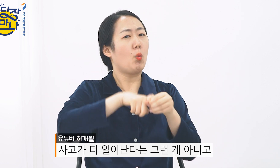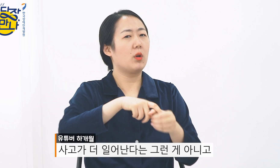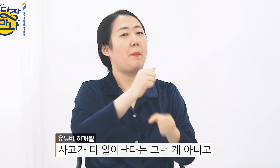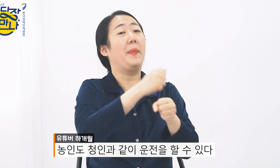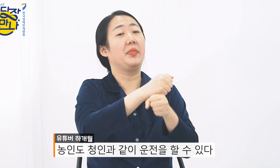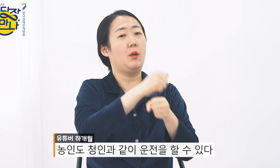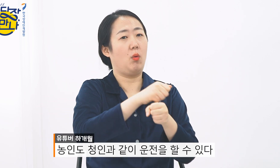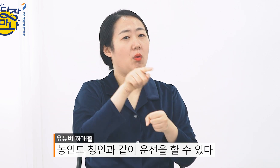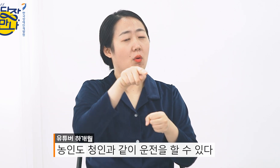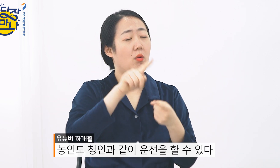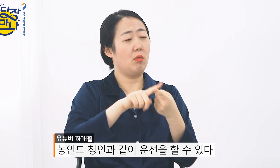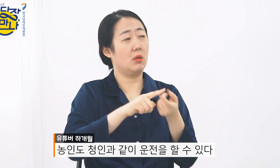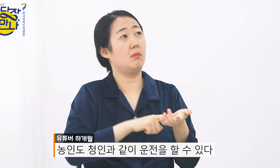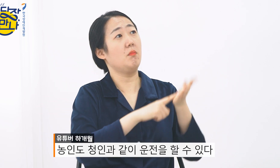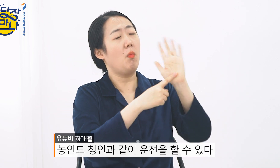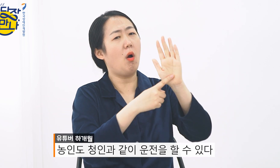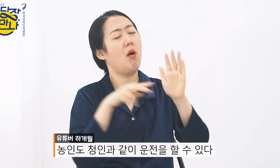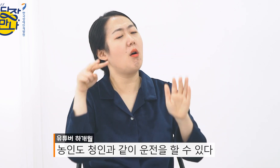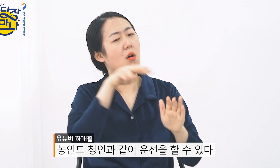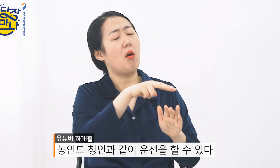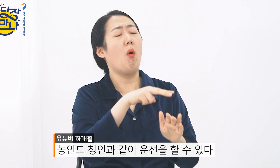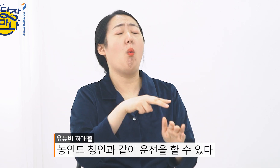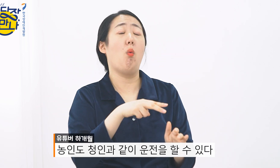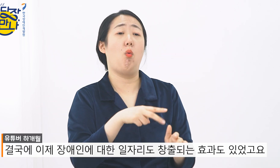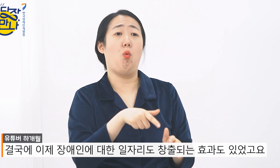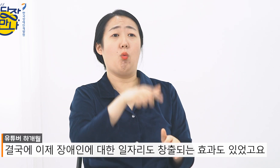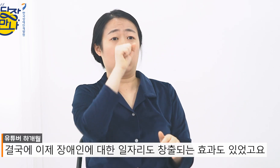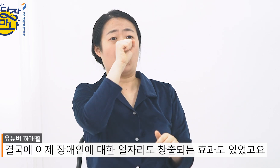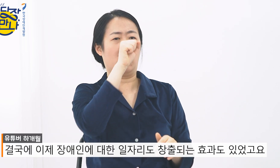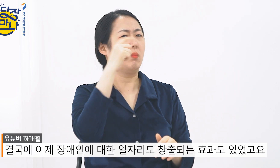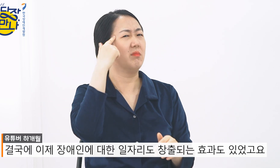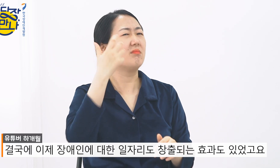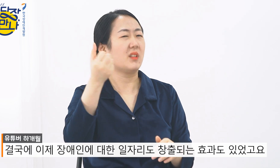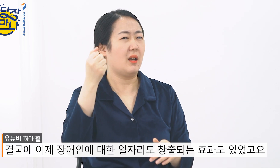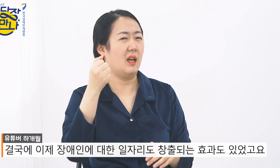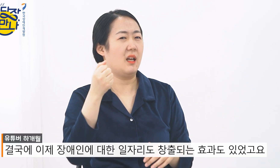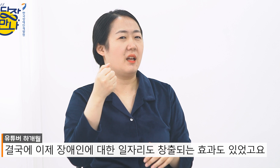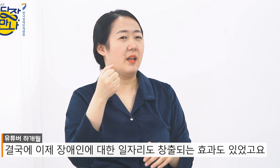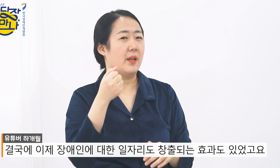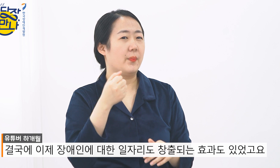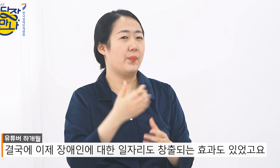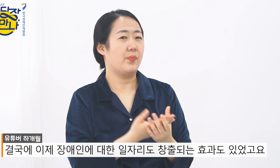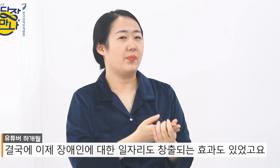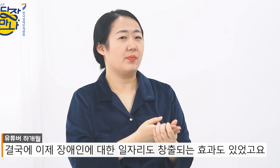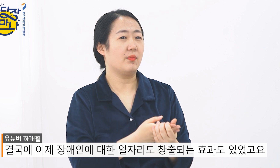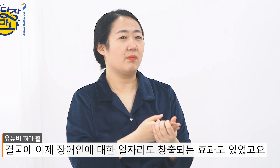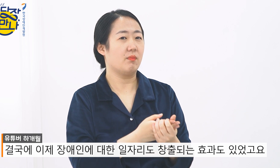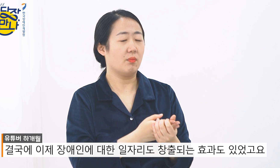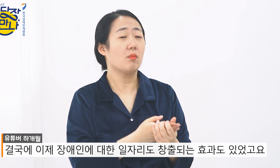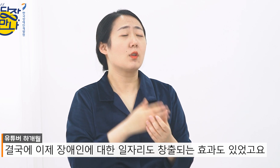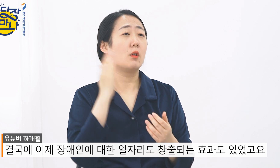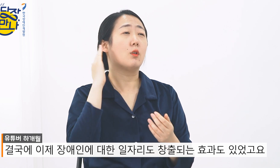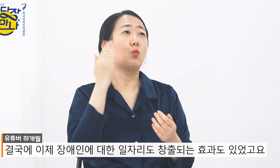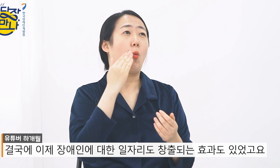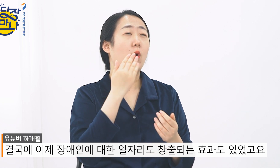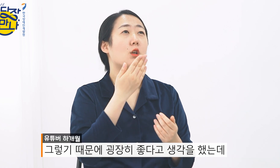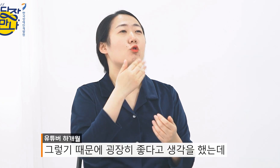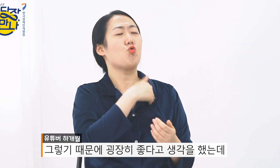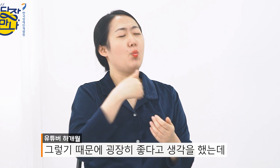농인도 청인과 같이 운전을 할 수 있다 결국에 이제 장애인에 대한 일자리도 창출되는 효과도 있었고요 그렇기 때문에